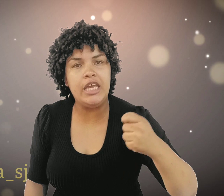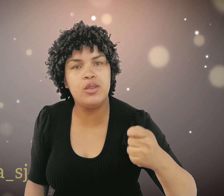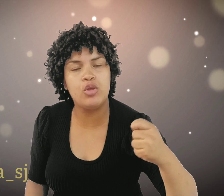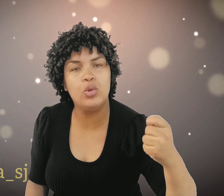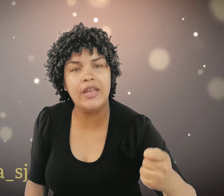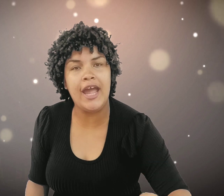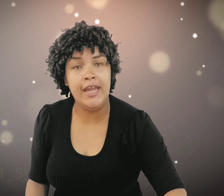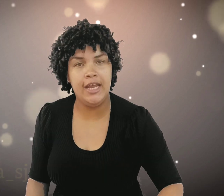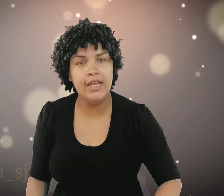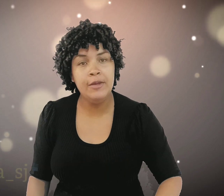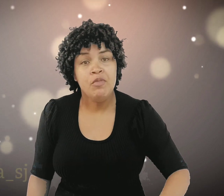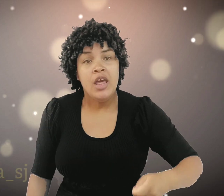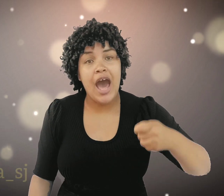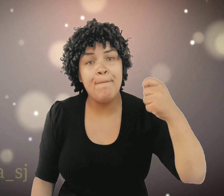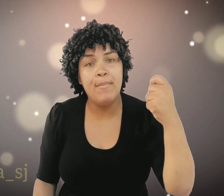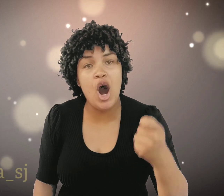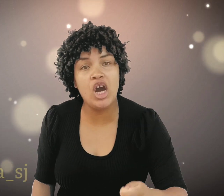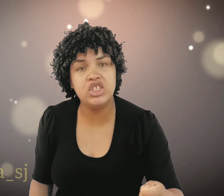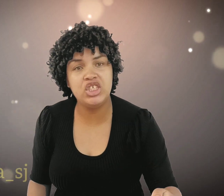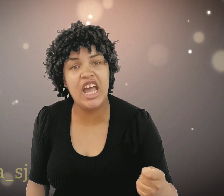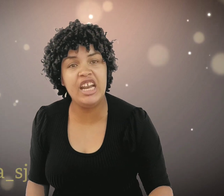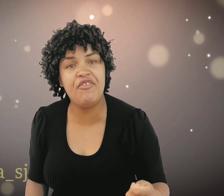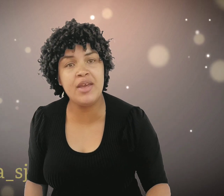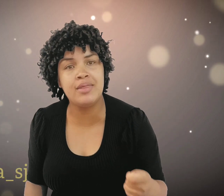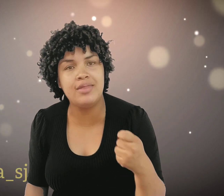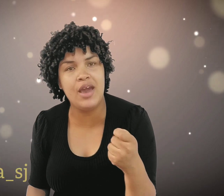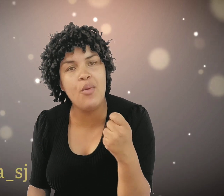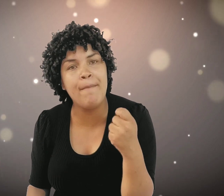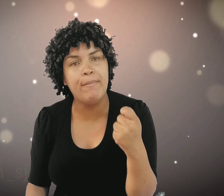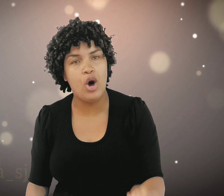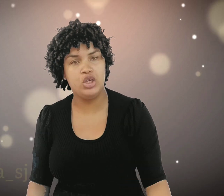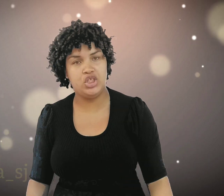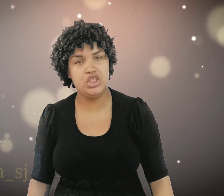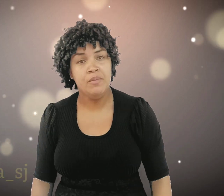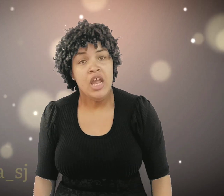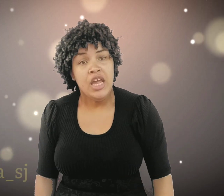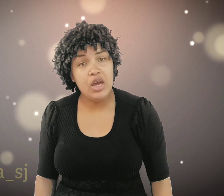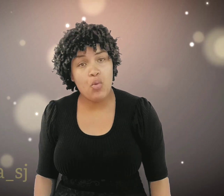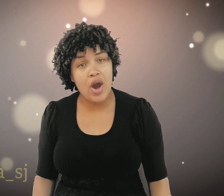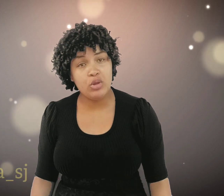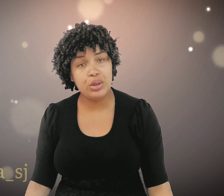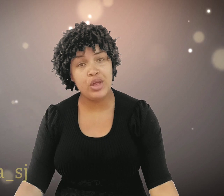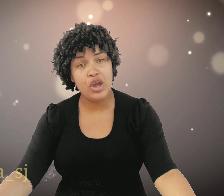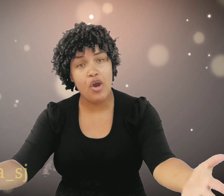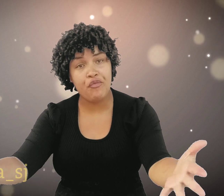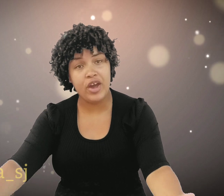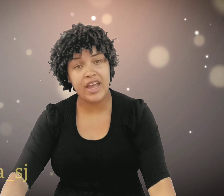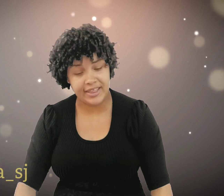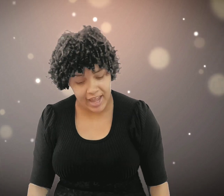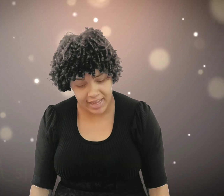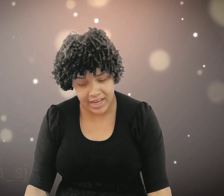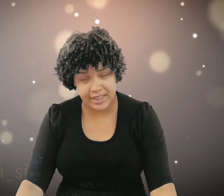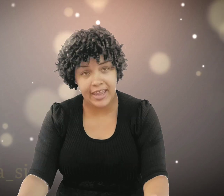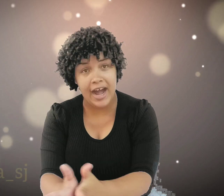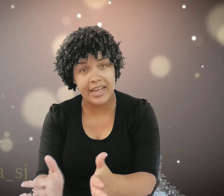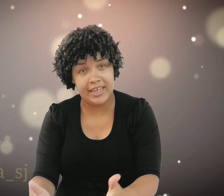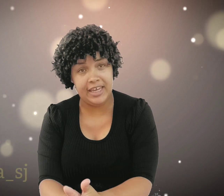escutar ele. A morte. Ele venceu a morte. E quando o Senhor foi até aquele tanque.